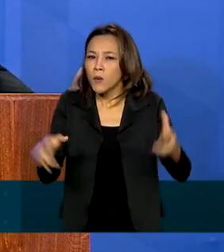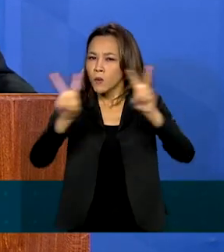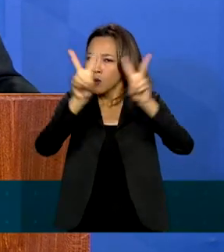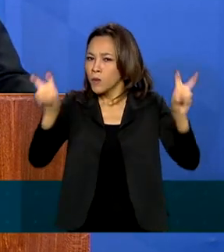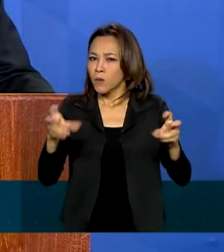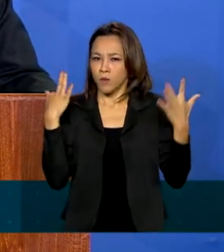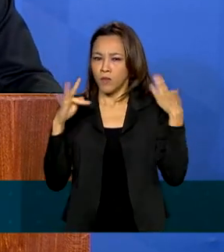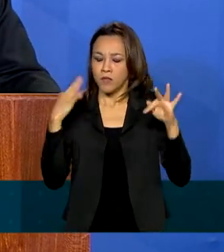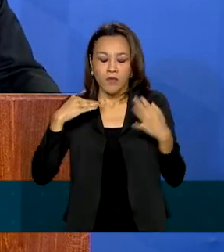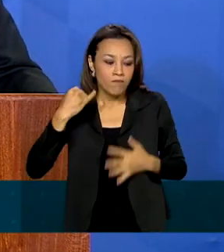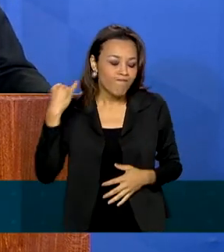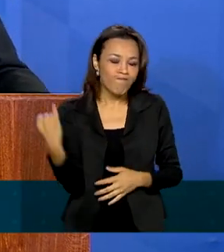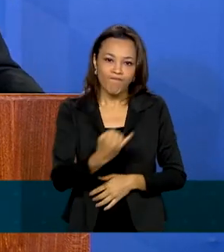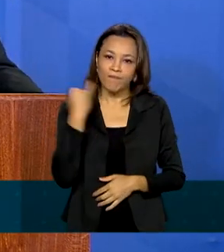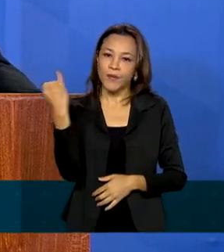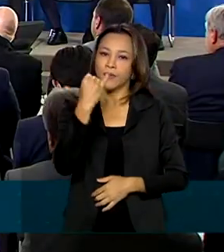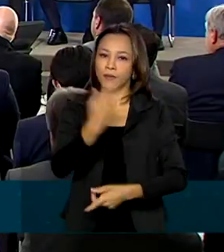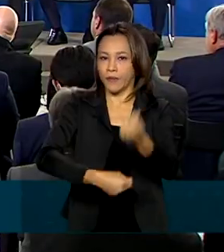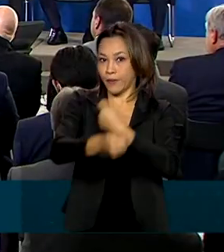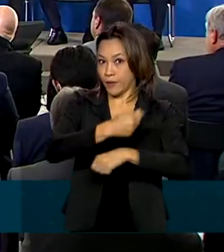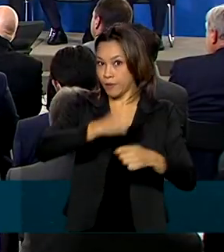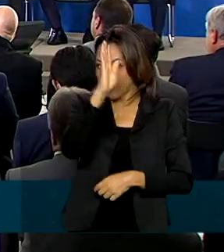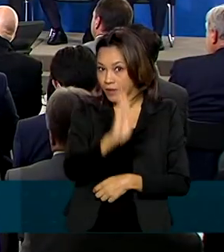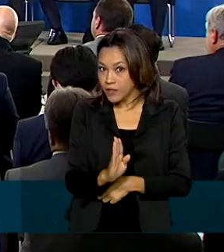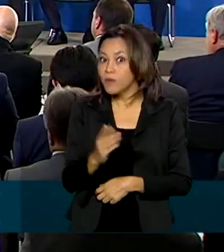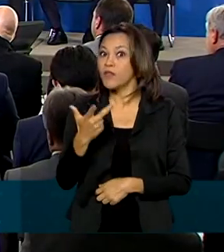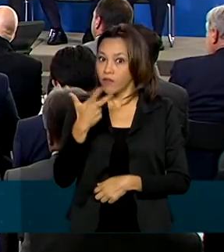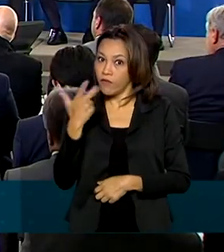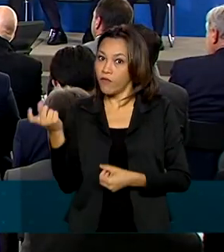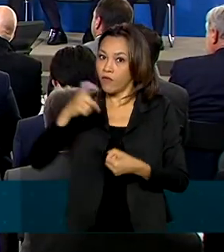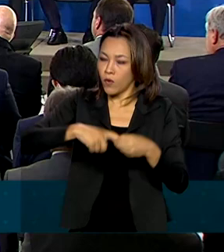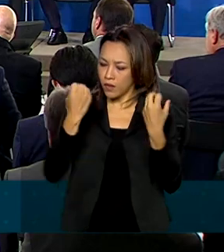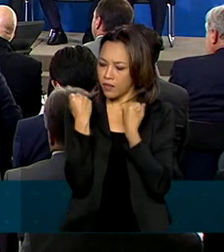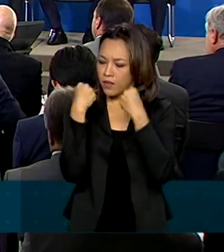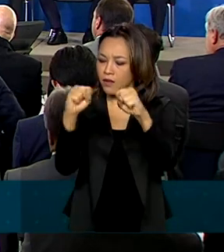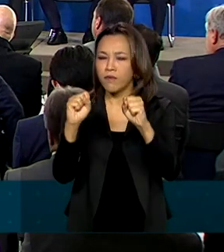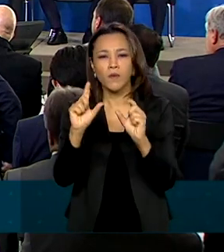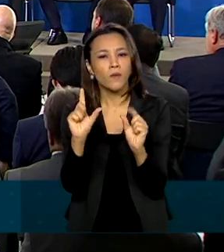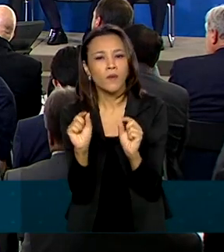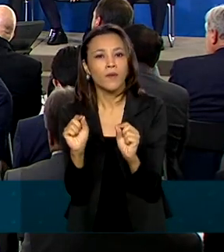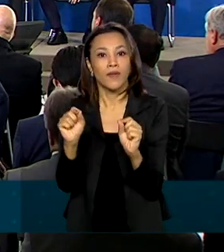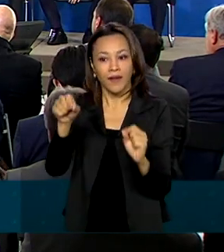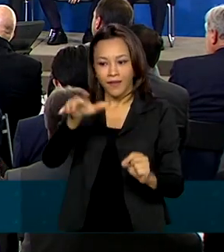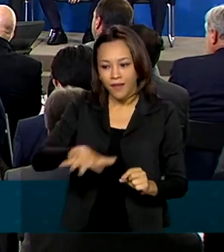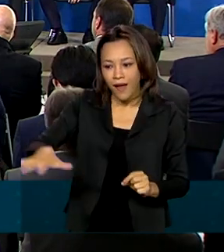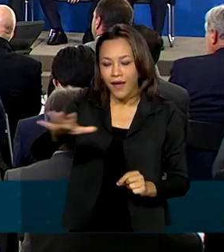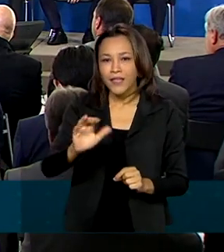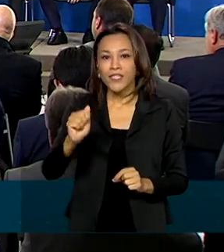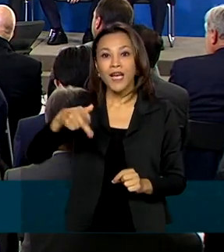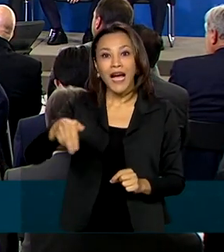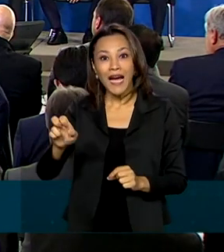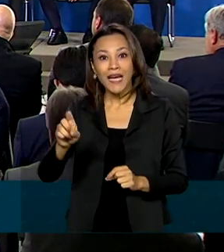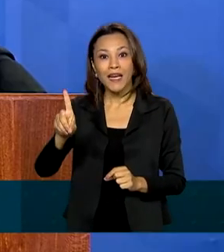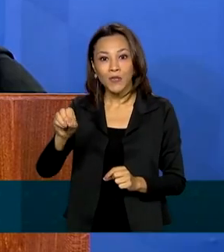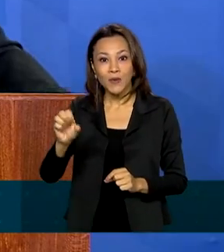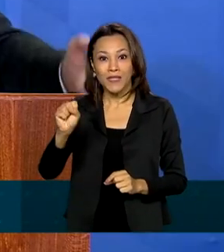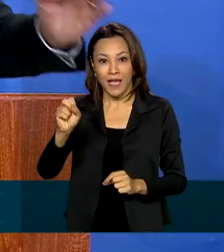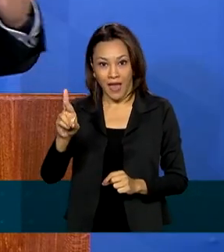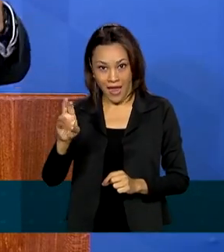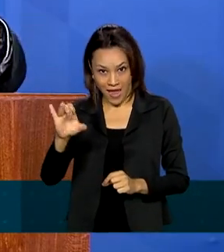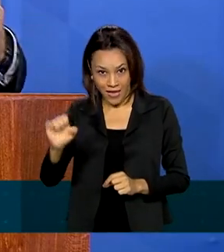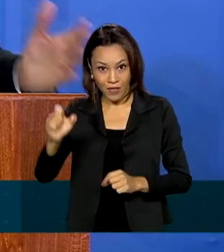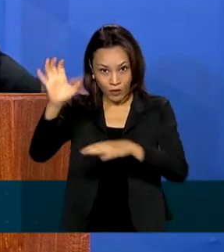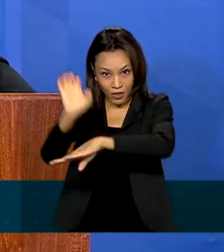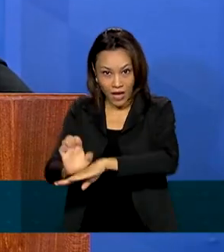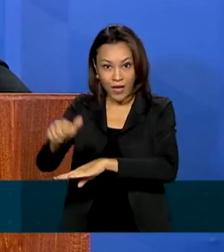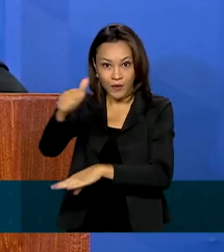é fundamental para a economia brasileira e voltou a defender a ideia de transformar a região de Angra dos Reis, no Rio de Janeiro, em uma